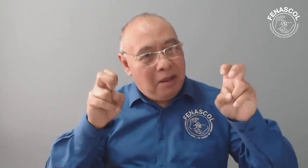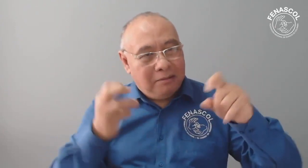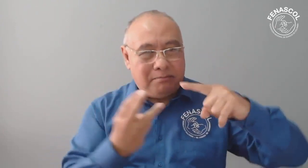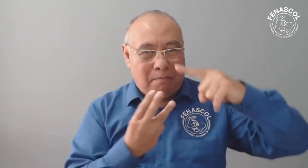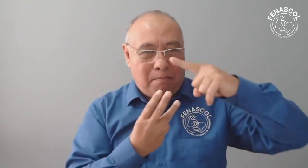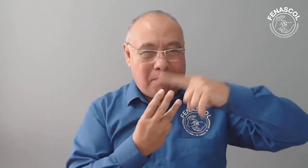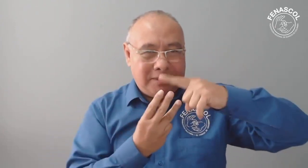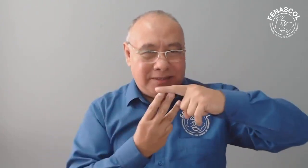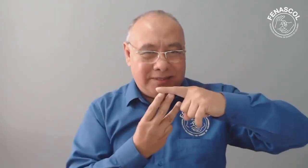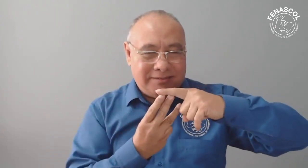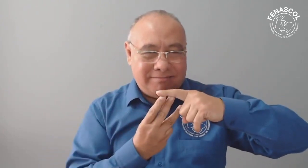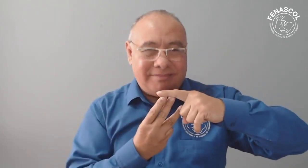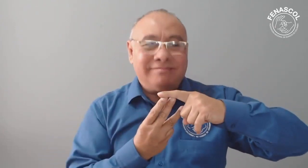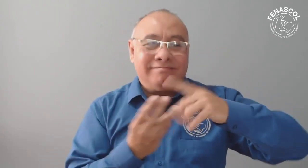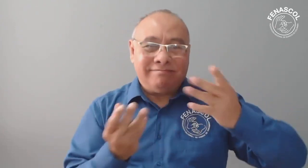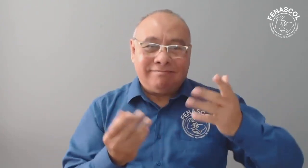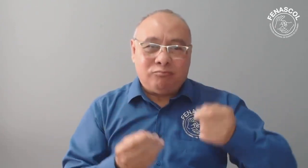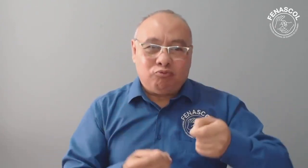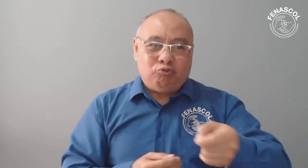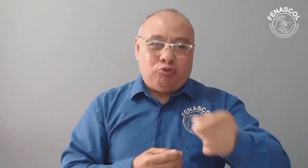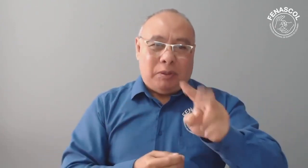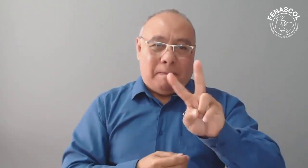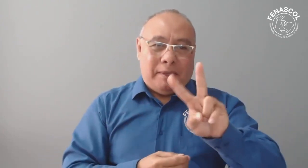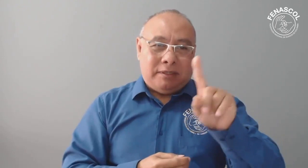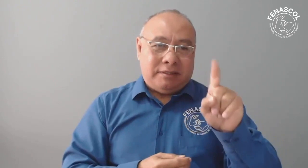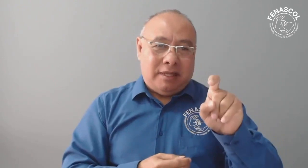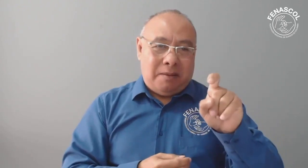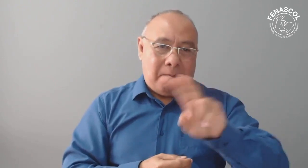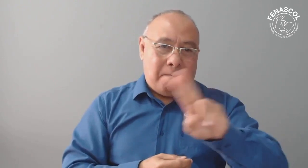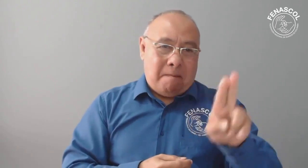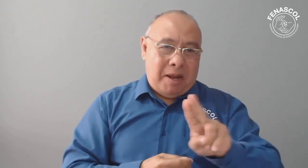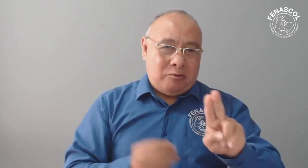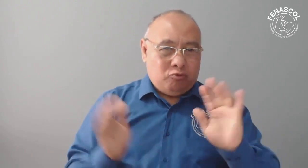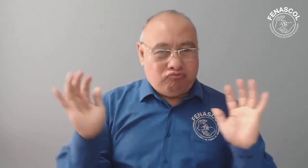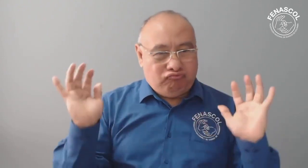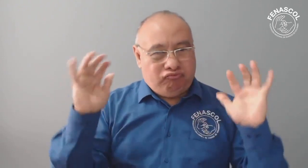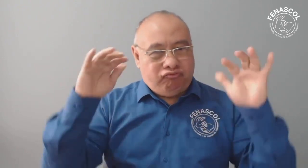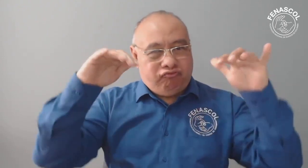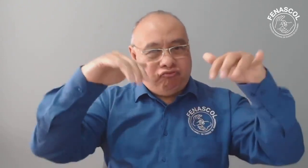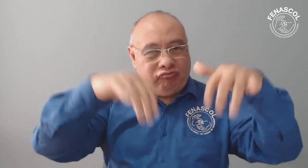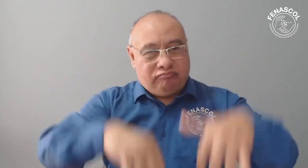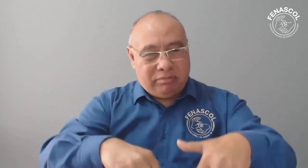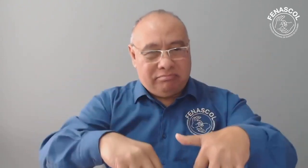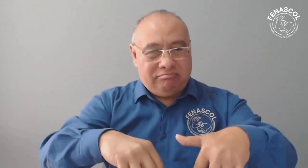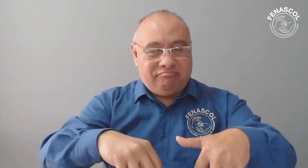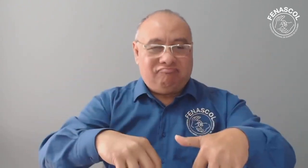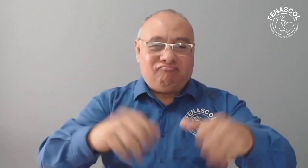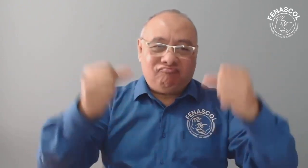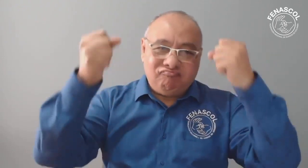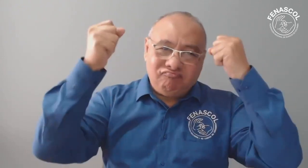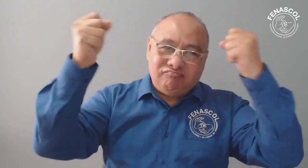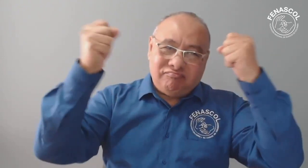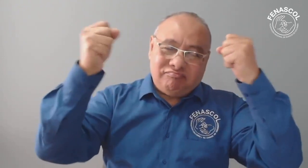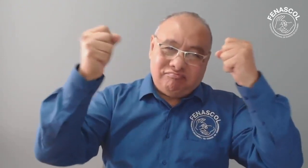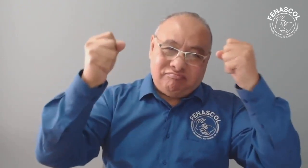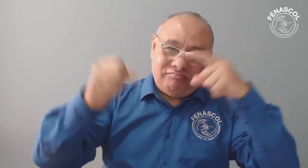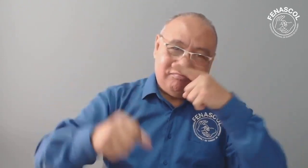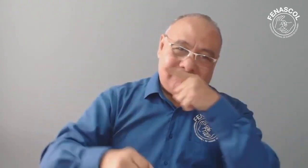conducción y la manifestación que se llevará a cabo el próximo 26 de marzo frente a las instalaciones del